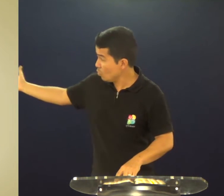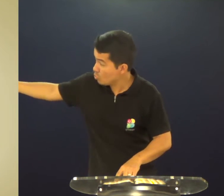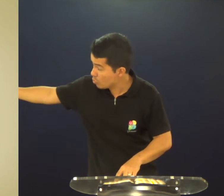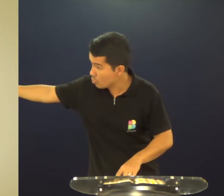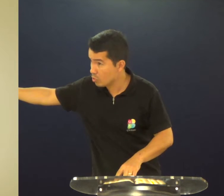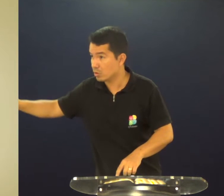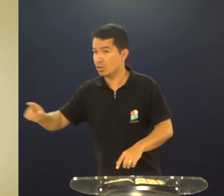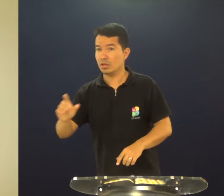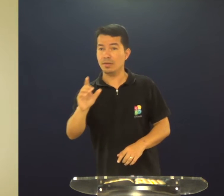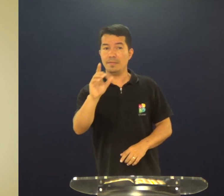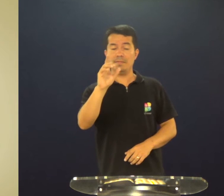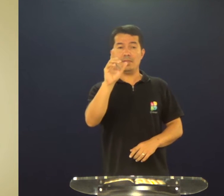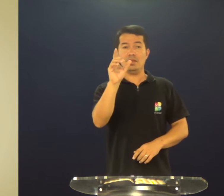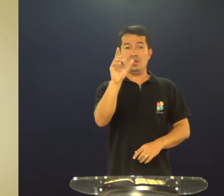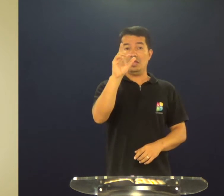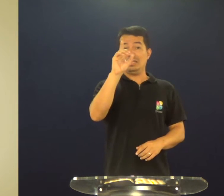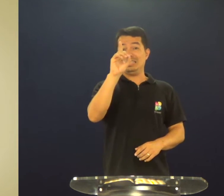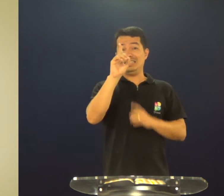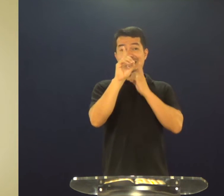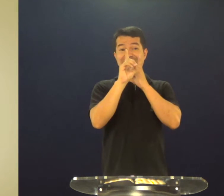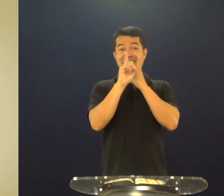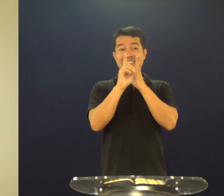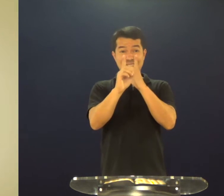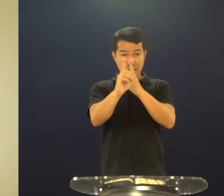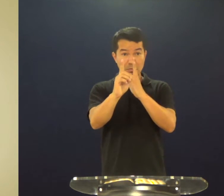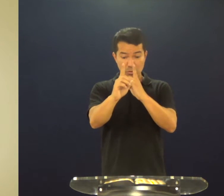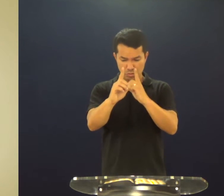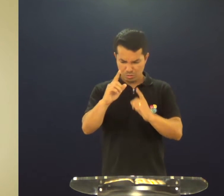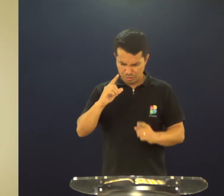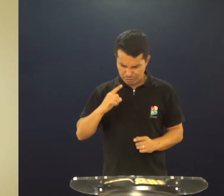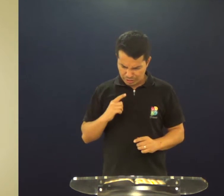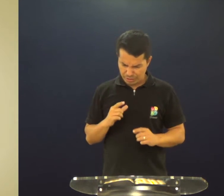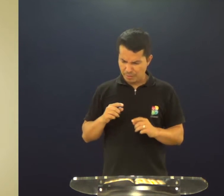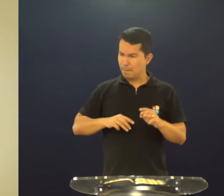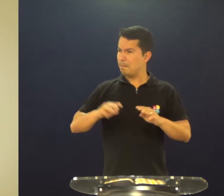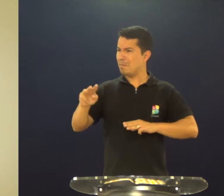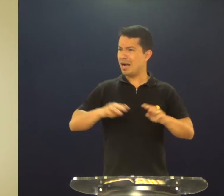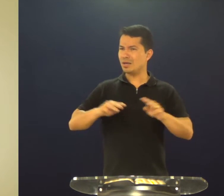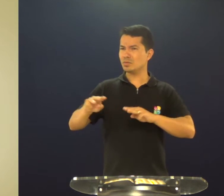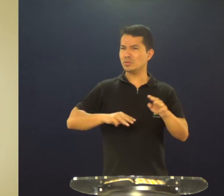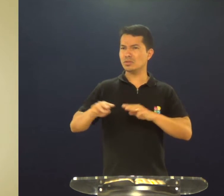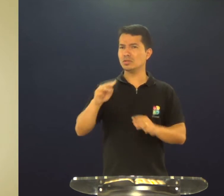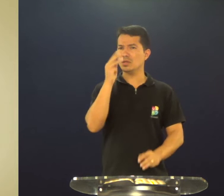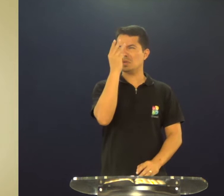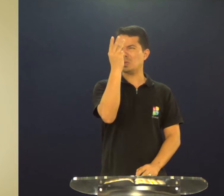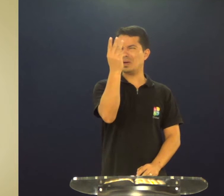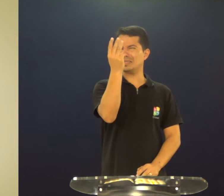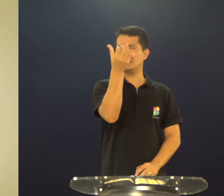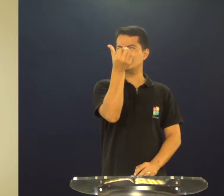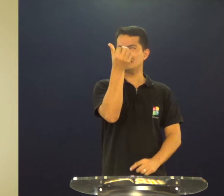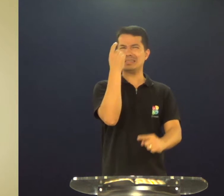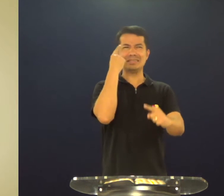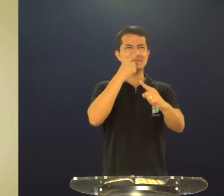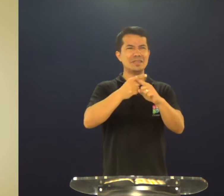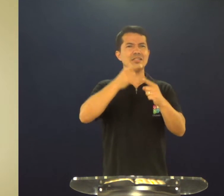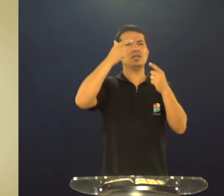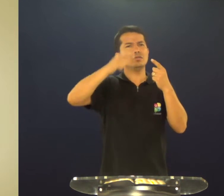mas, ali, ao lado, essa palavra discípulo, e Marcos,